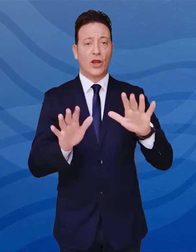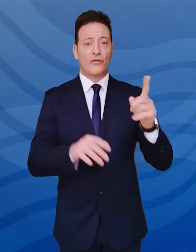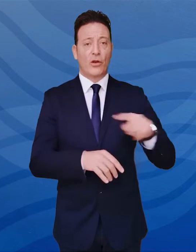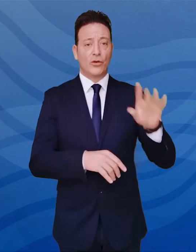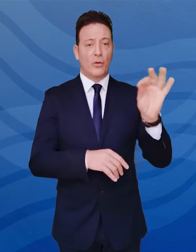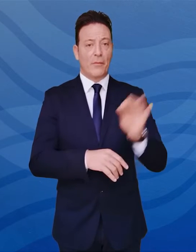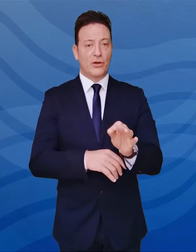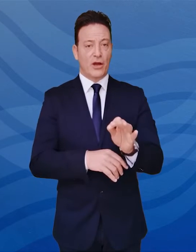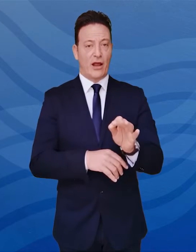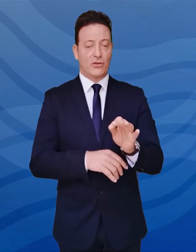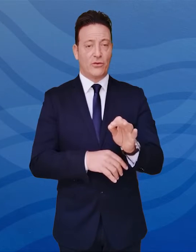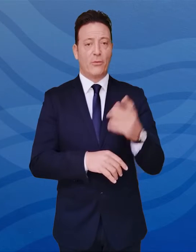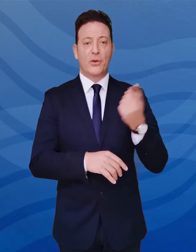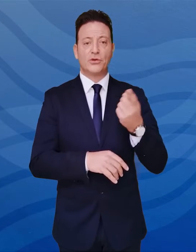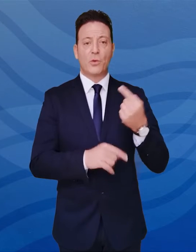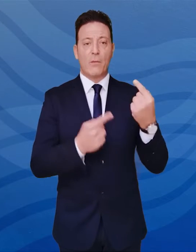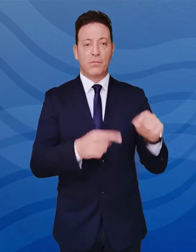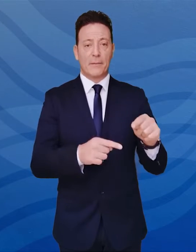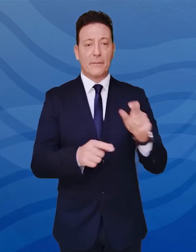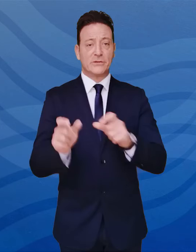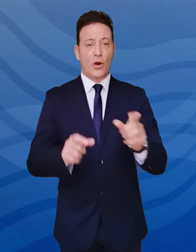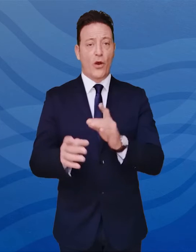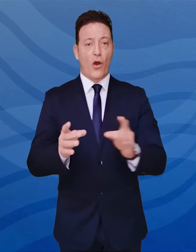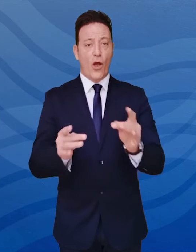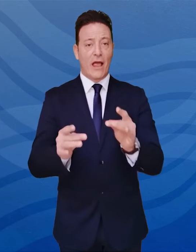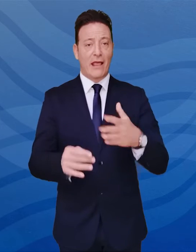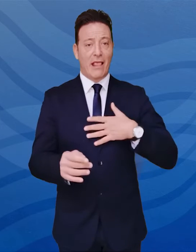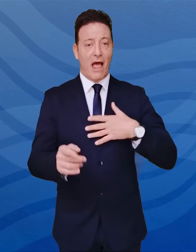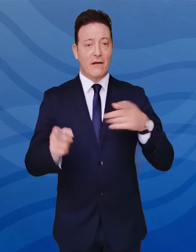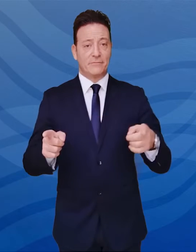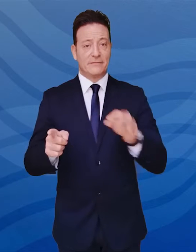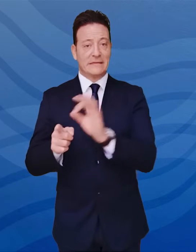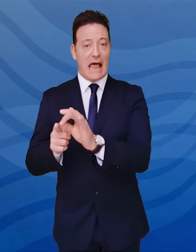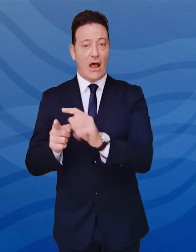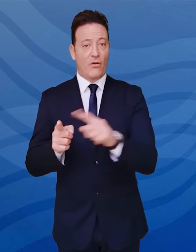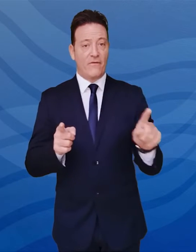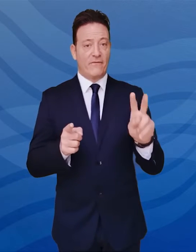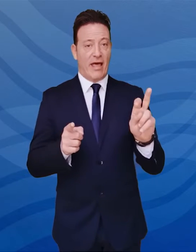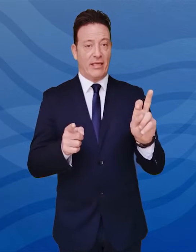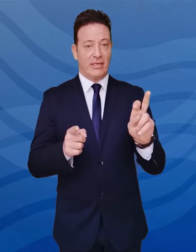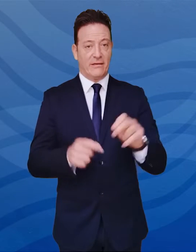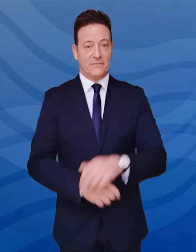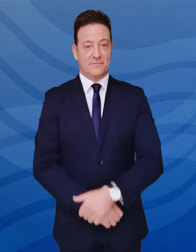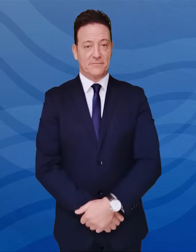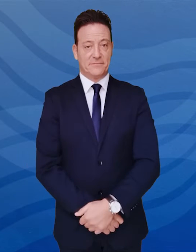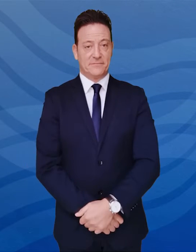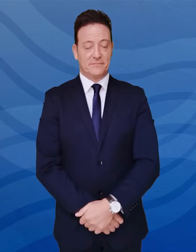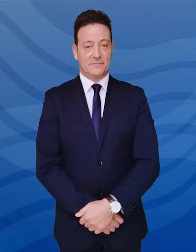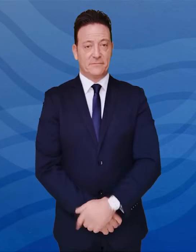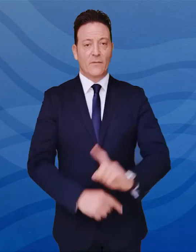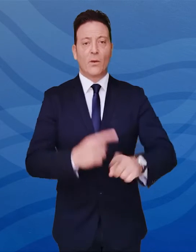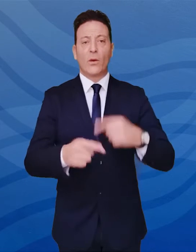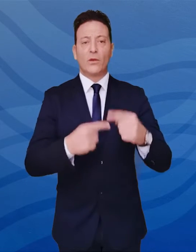la percentuale tra i positivi nella fascia di età tra 0 e 20 anni, continua ad essere più